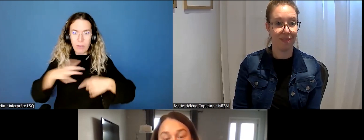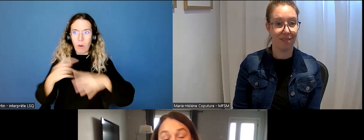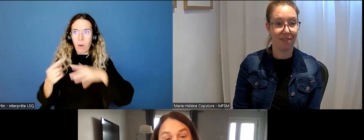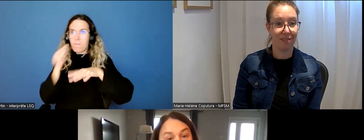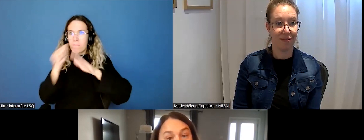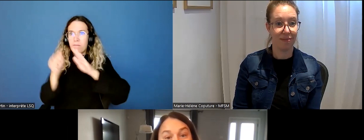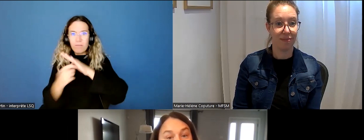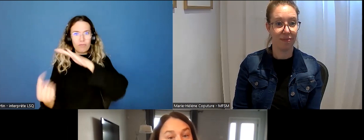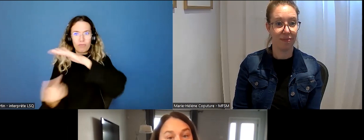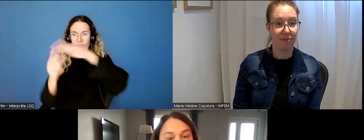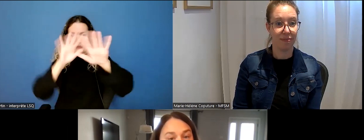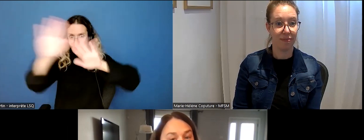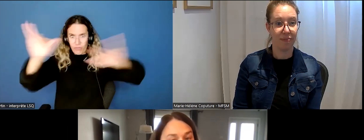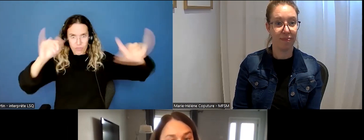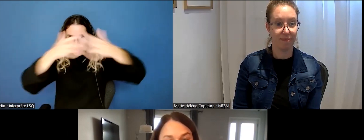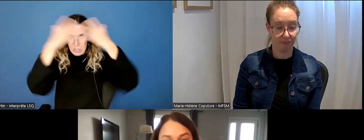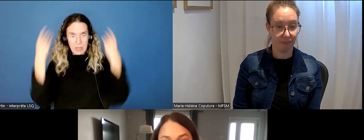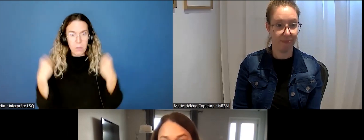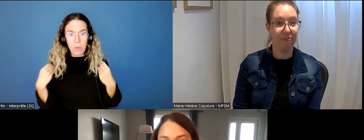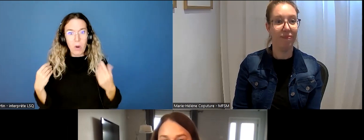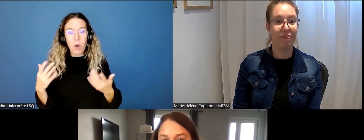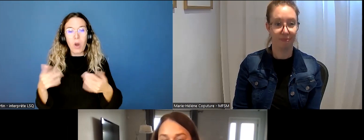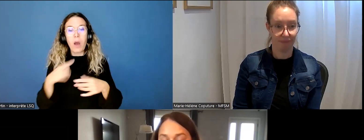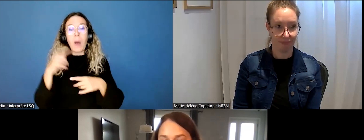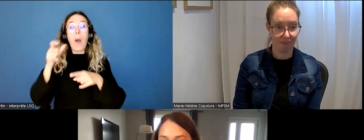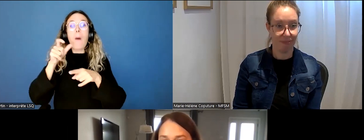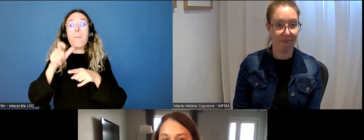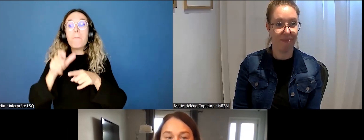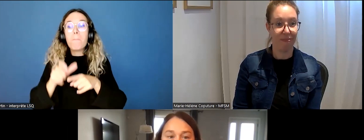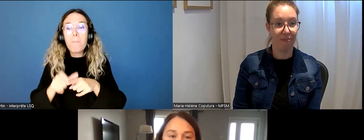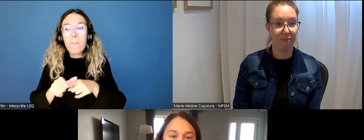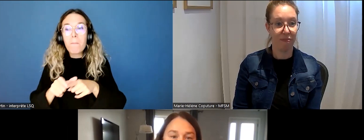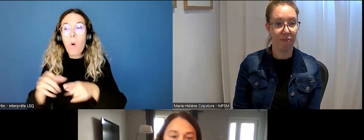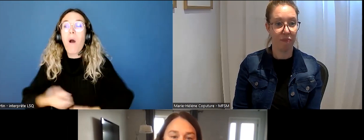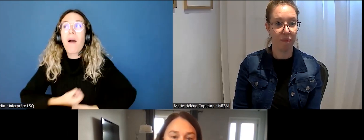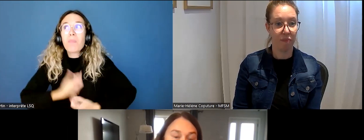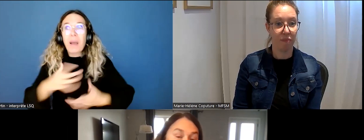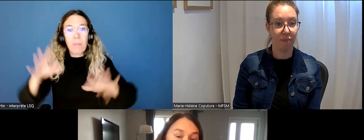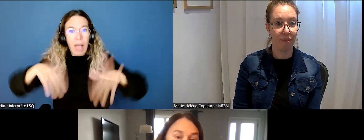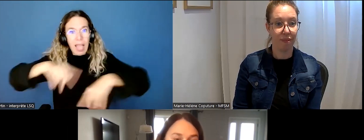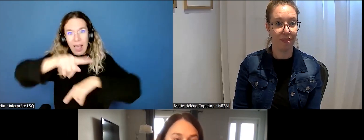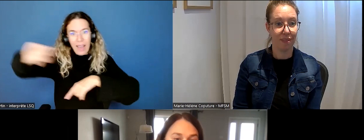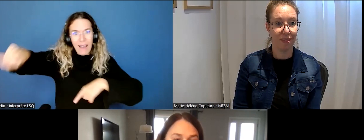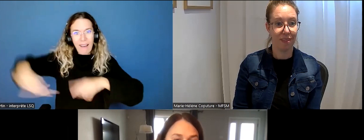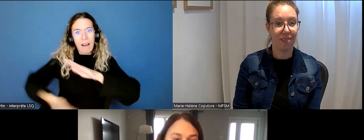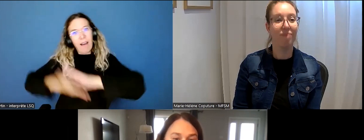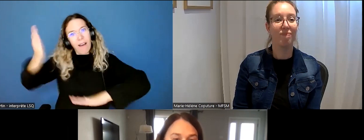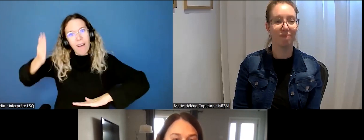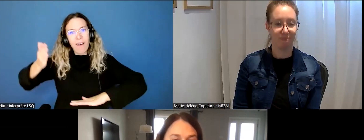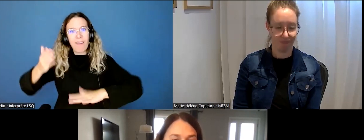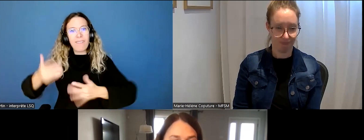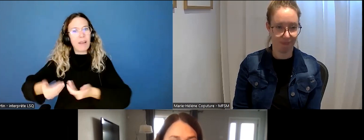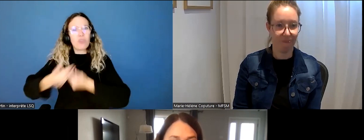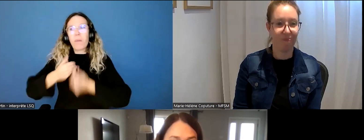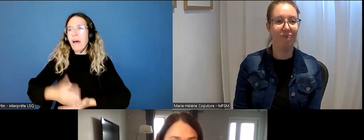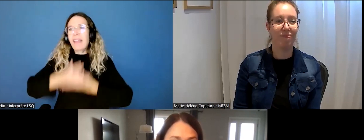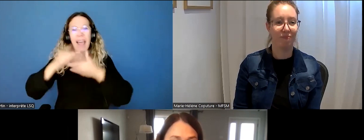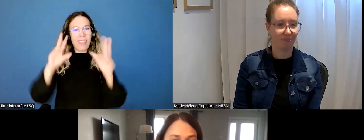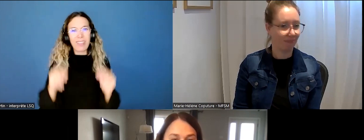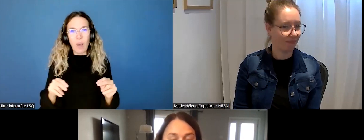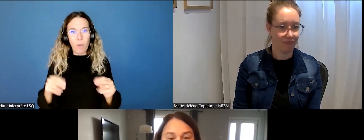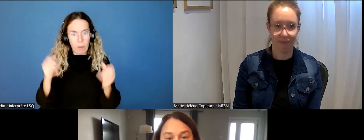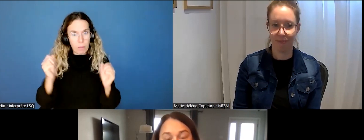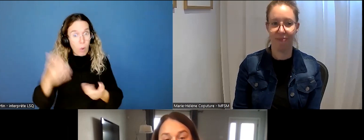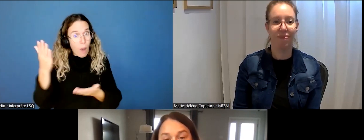de violence conjugale, d'abord où les gens n'ont même pas mis ces mots-là sur ce qu'ils vivent. Et donc, ils ne vont pas demander de l'aide en lien avec une